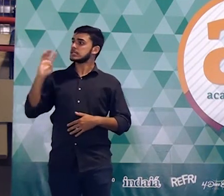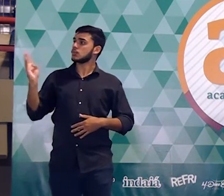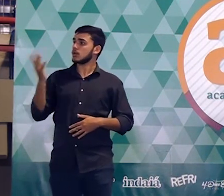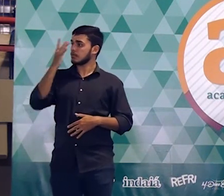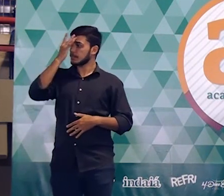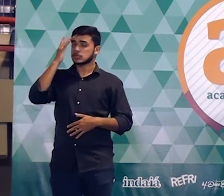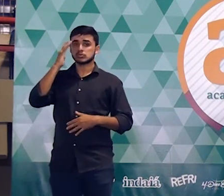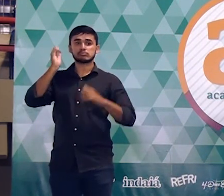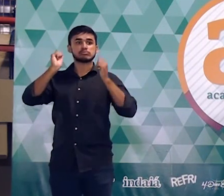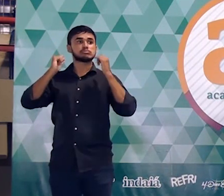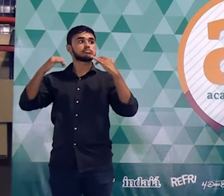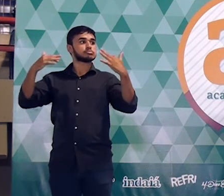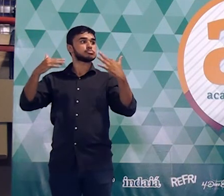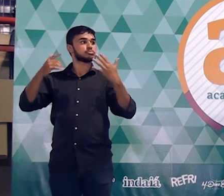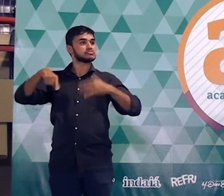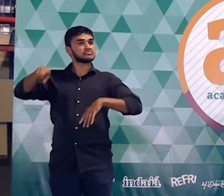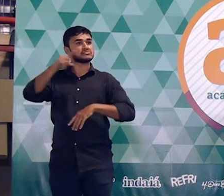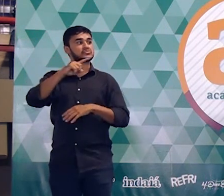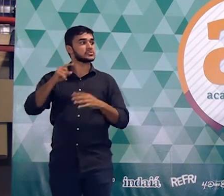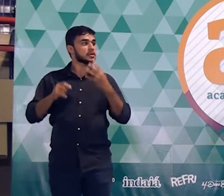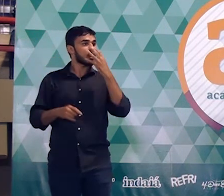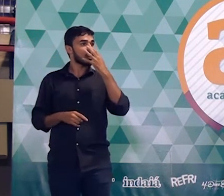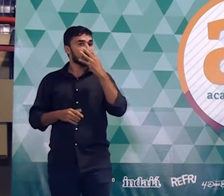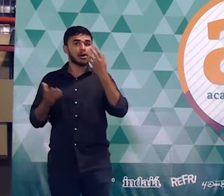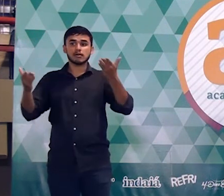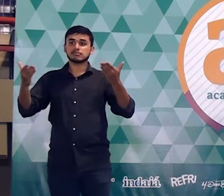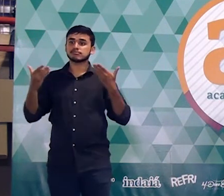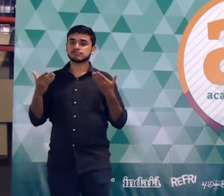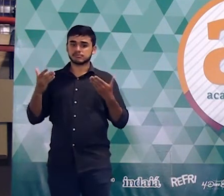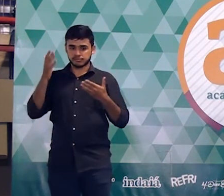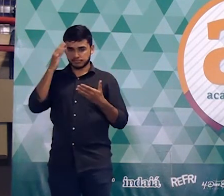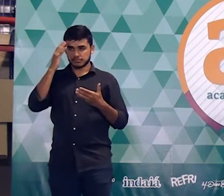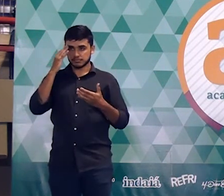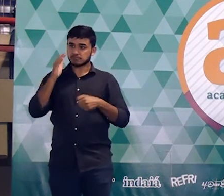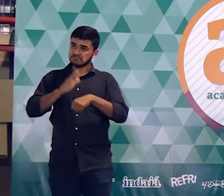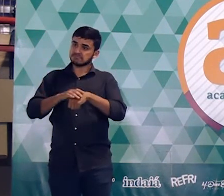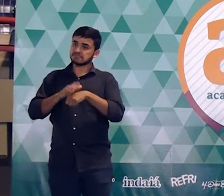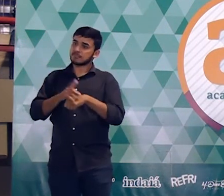estão querendo alguma coisa a mais e realmente vocês vão acabar conseguindo